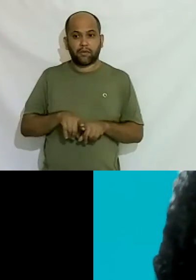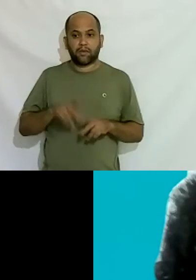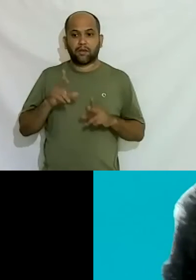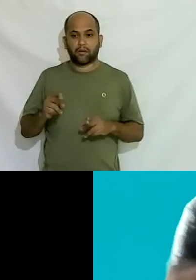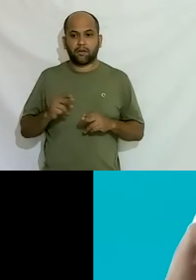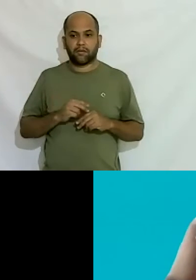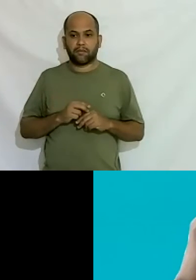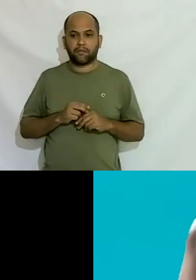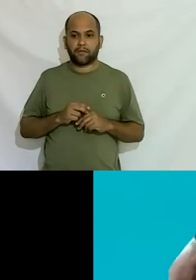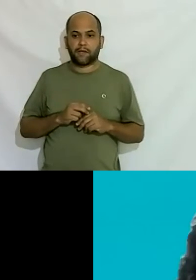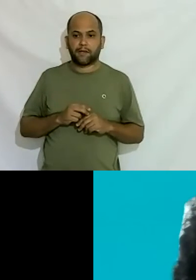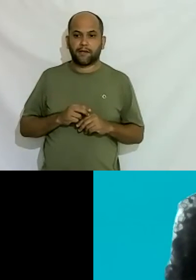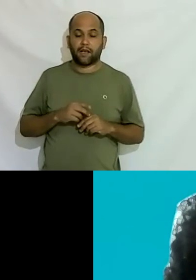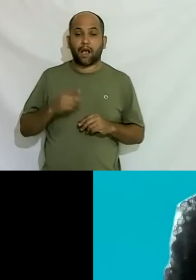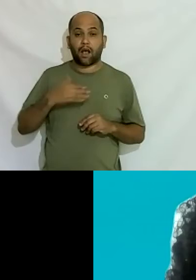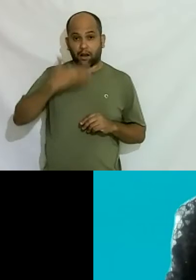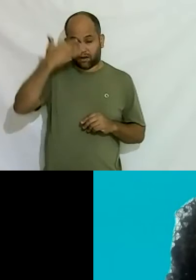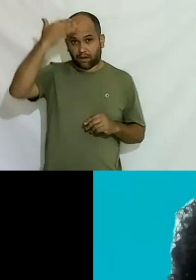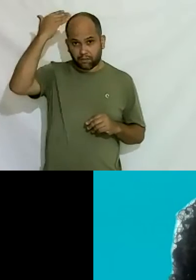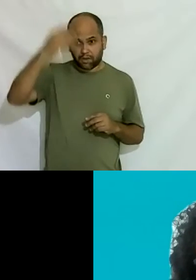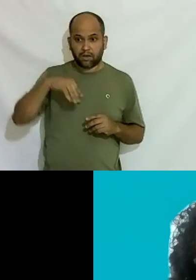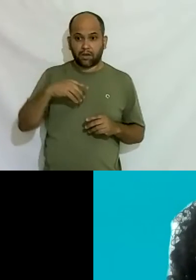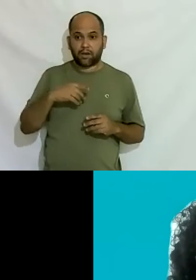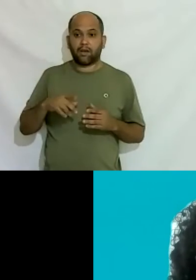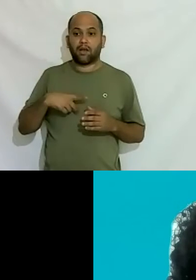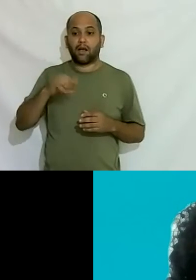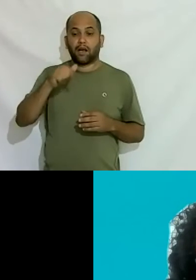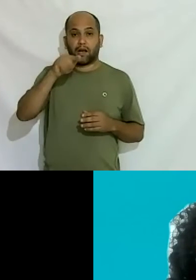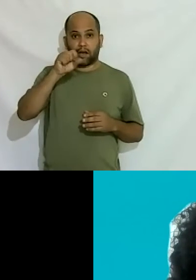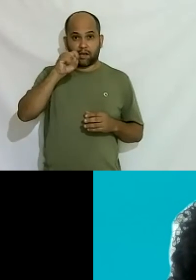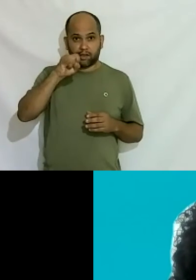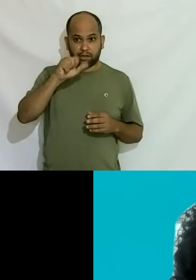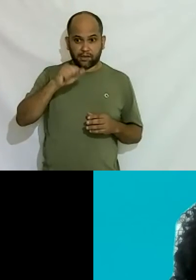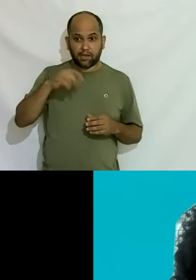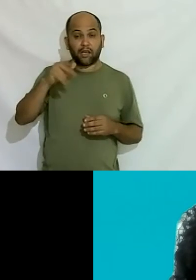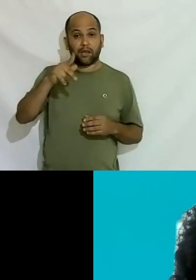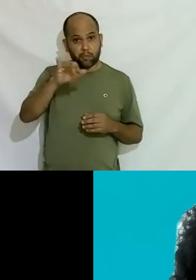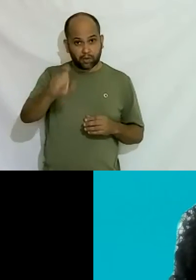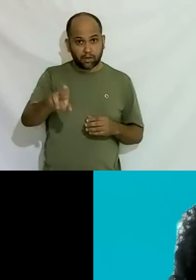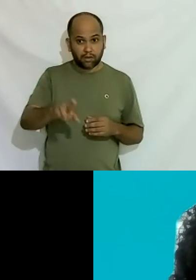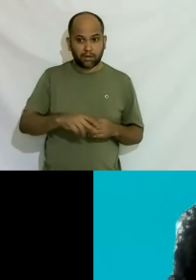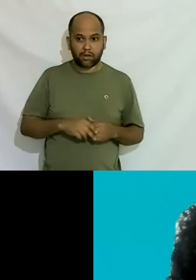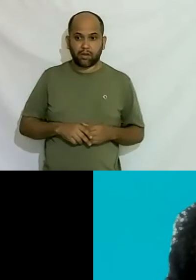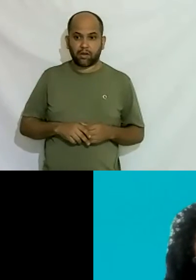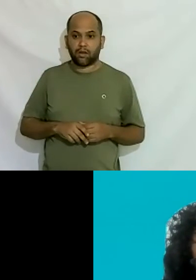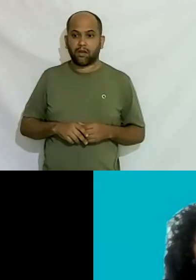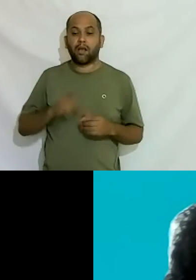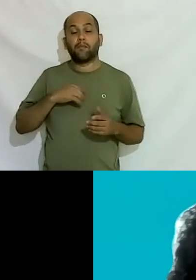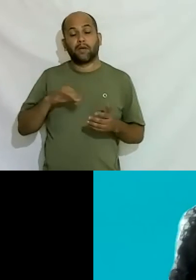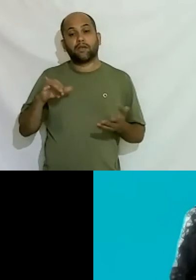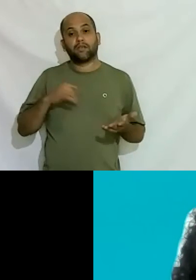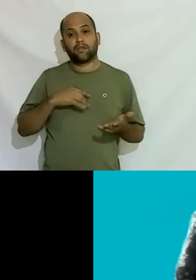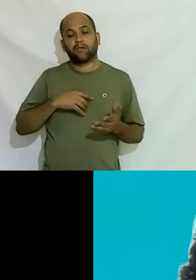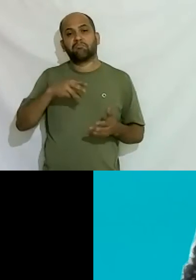é Arábia Saudita para qualquer país da Ásia é muito pior tá mas eu sofri preconceito no